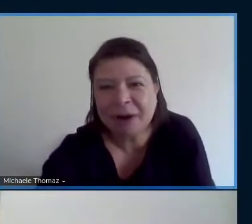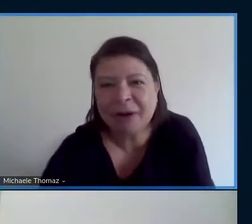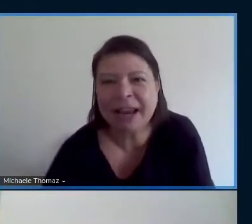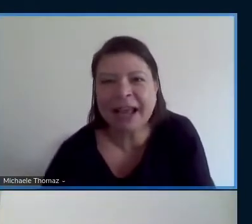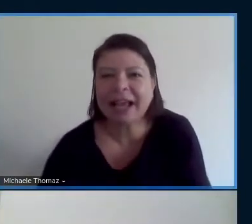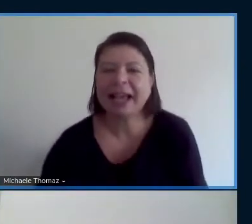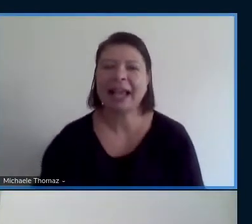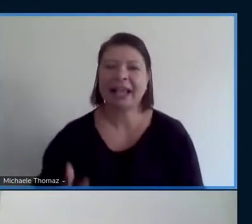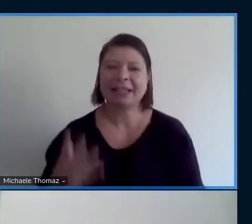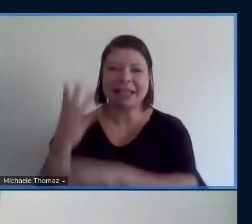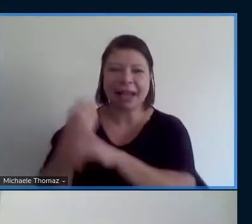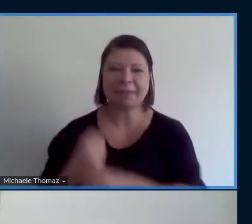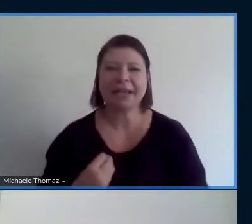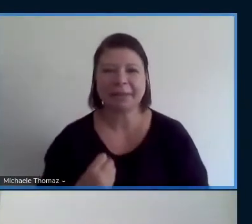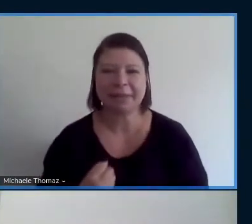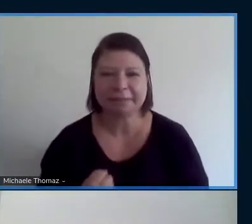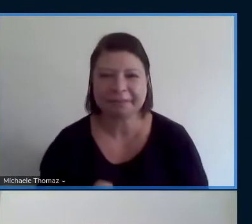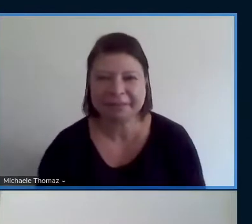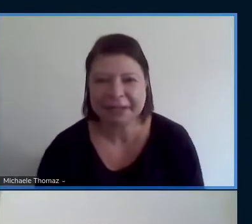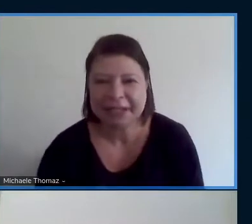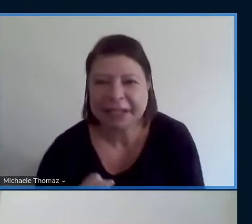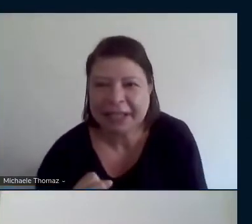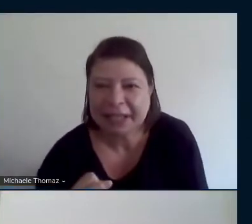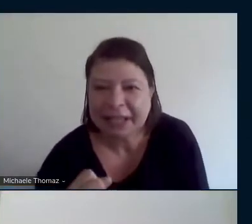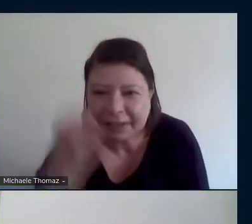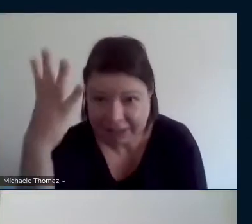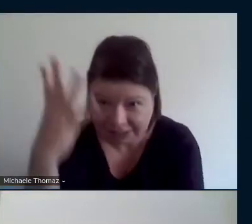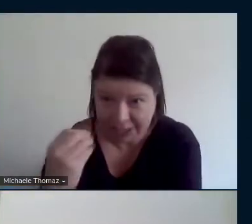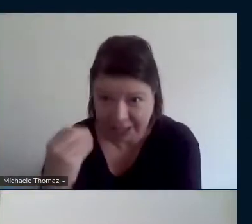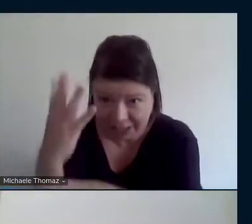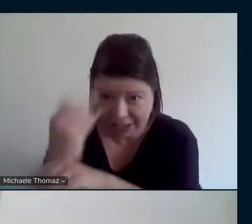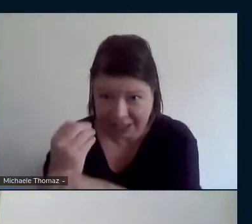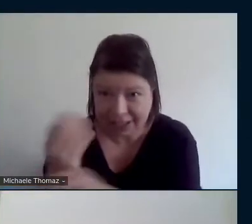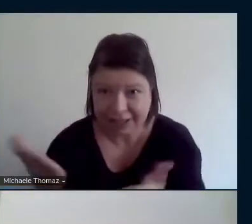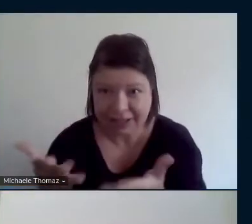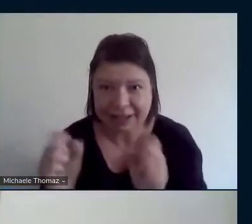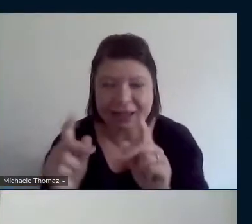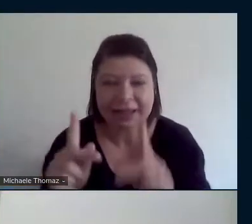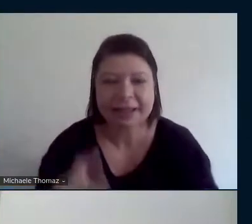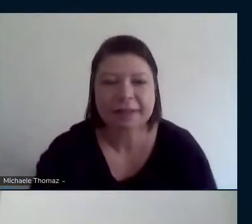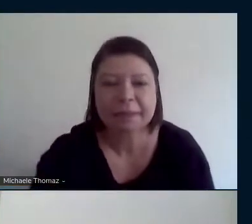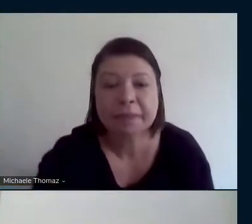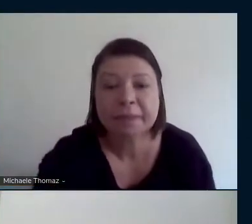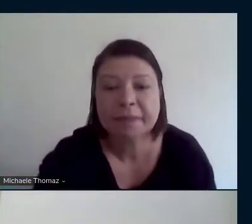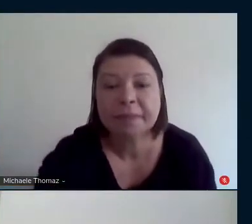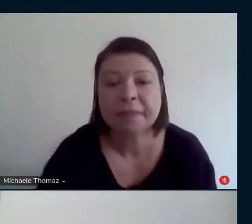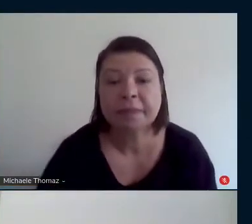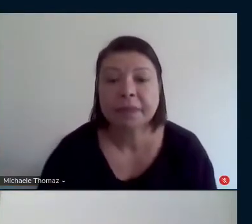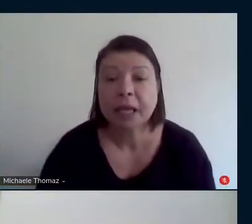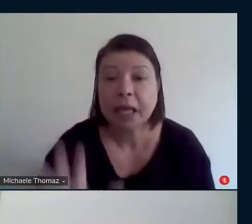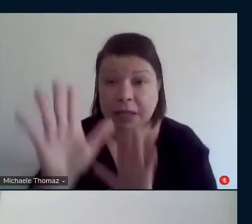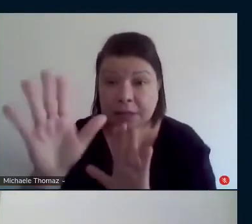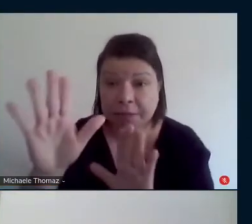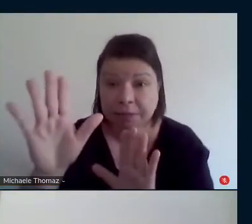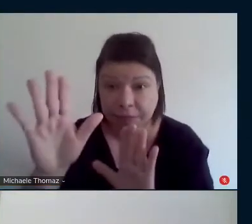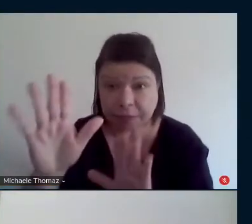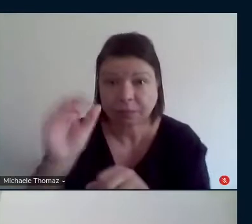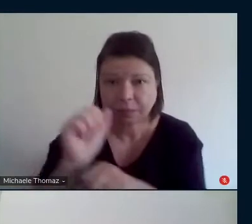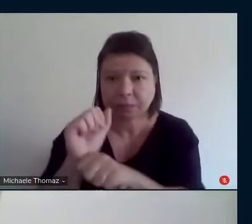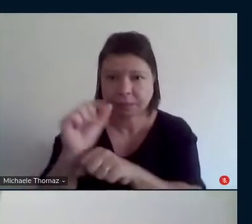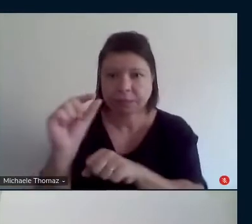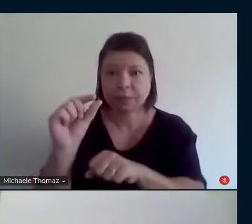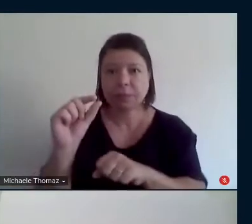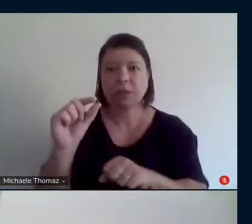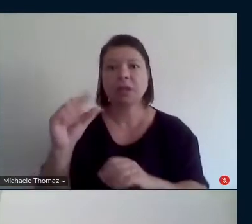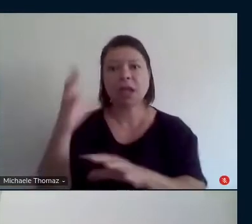Eu vou agora desligar a minha câmera. Ok. Obrigada, Carolina. Eu só queria comentar antes, Carolina, de você ir,